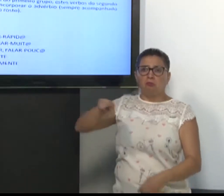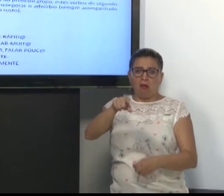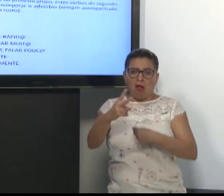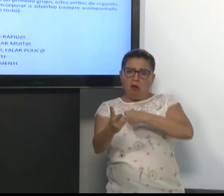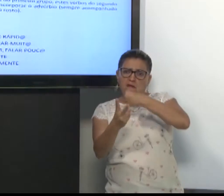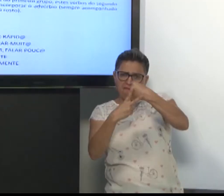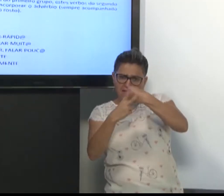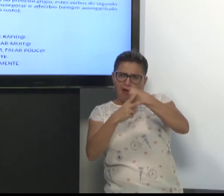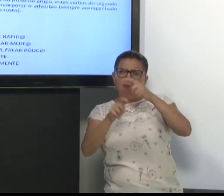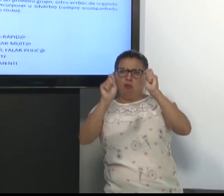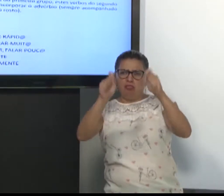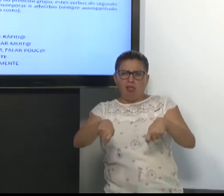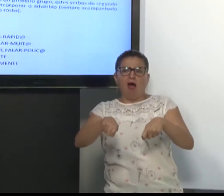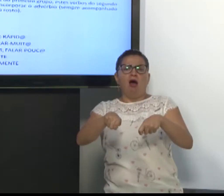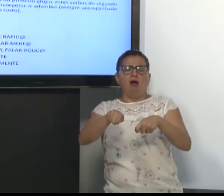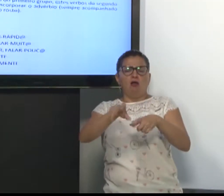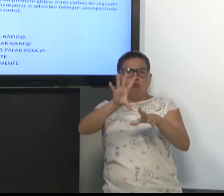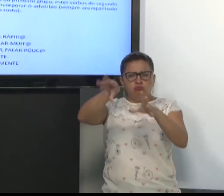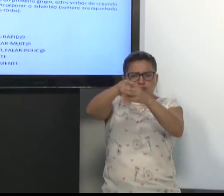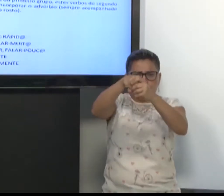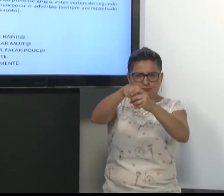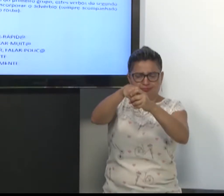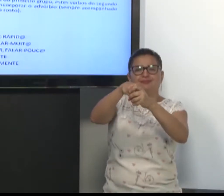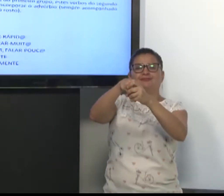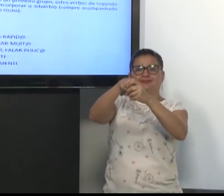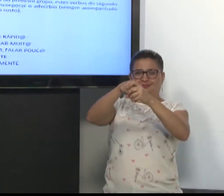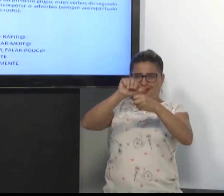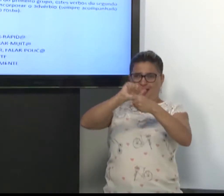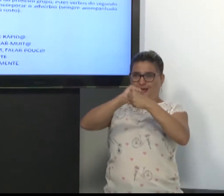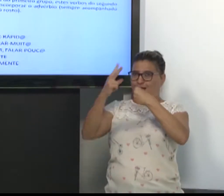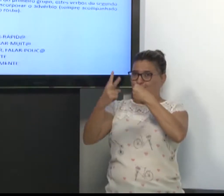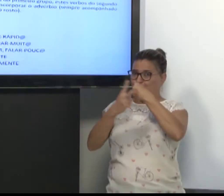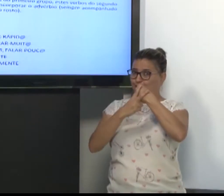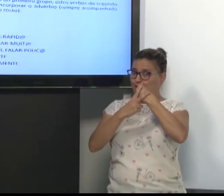Então, o verbo tem incorporado também o advérbio.